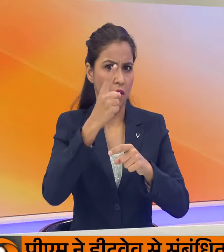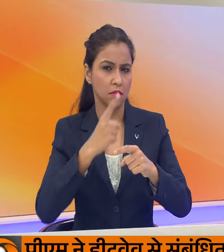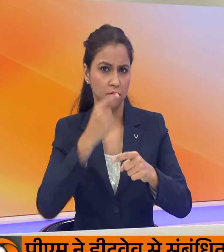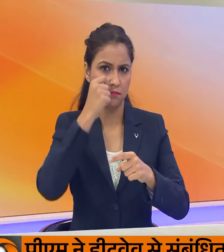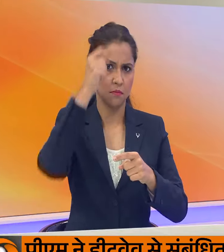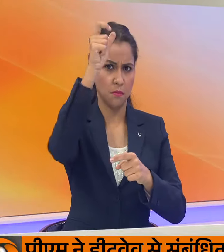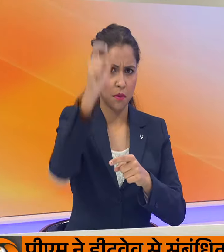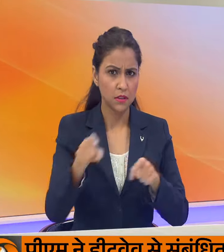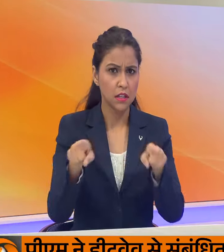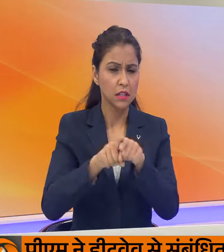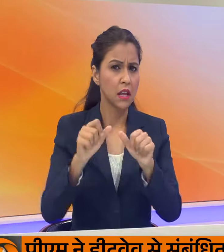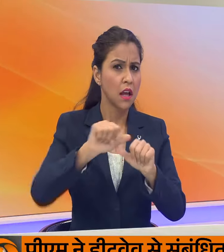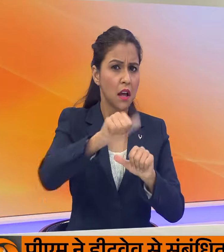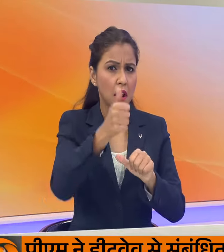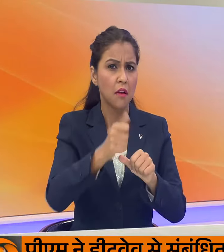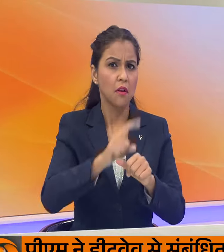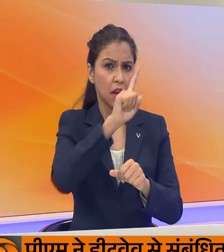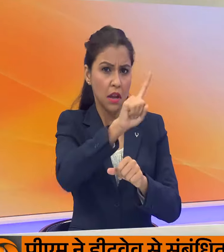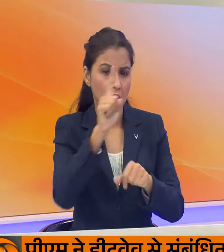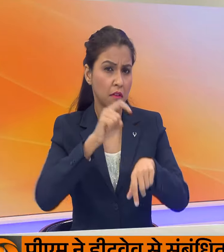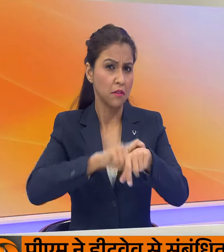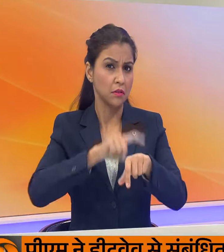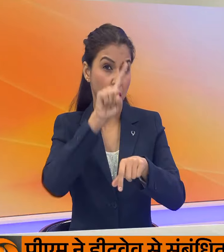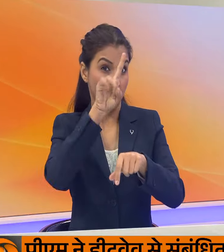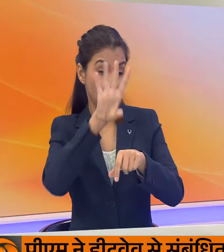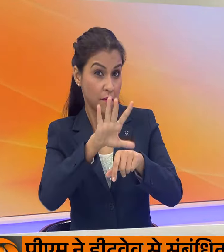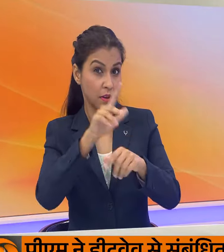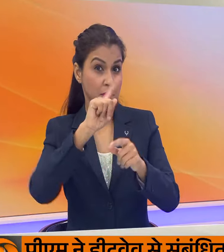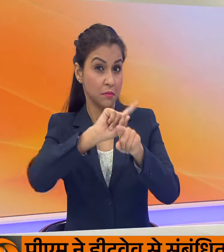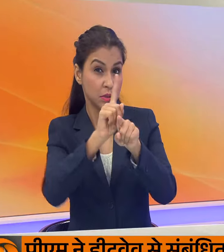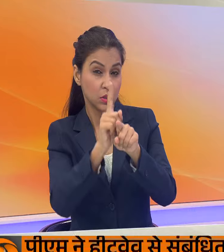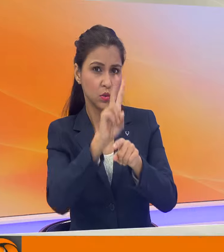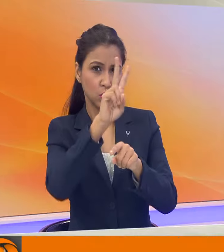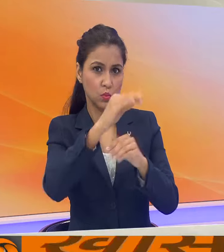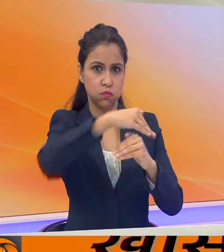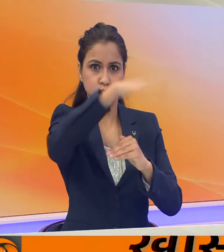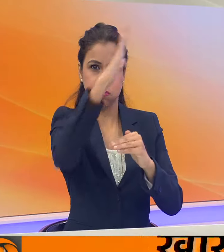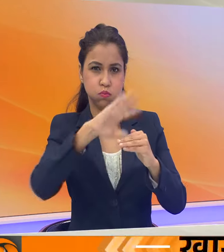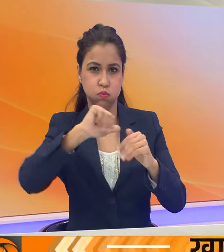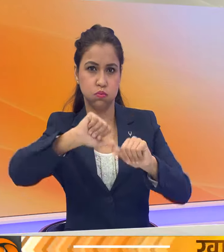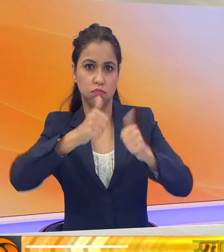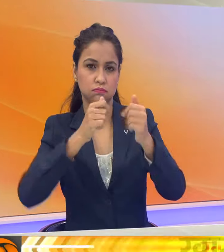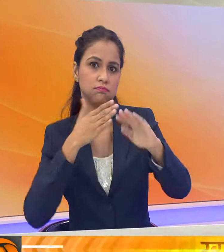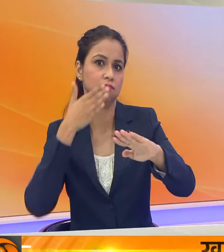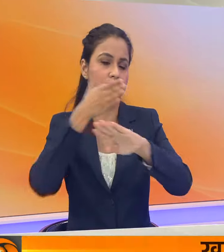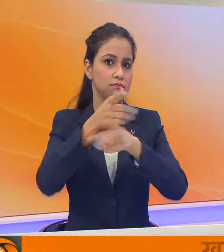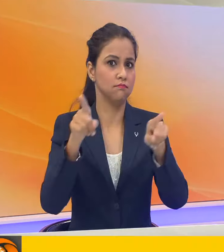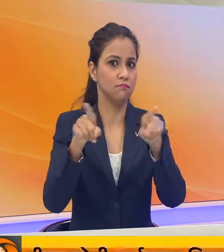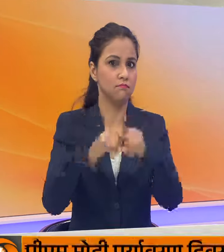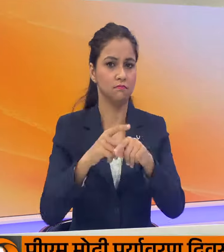गए हैं इसके अलावा उन्होंने 11 घंटे और 15 मिनिट में दो चोटियों को पार कर भी इतिहास रचा